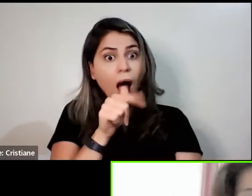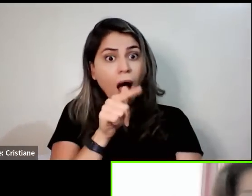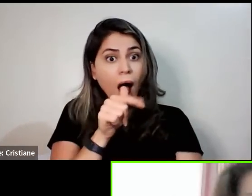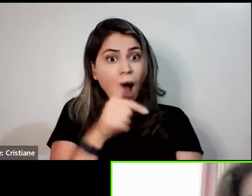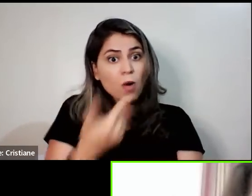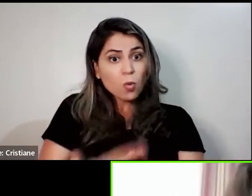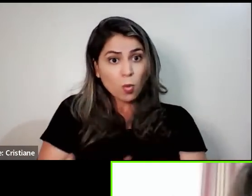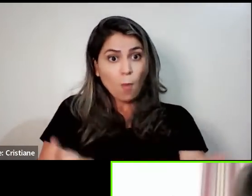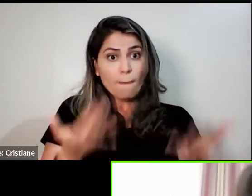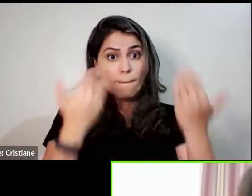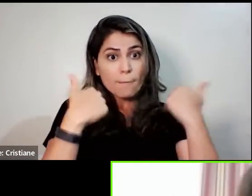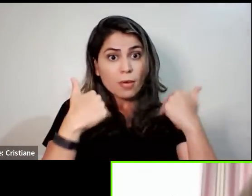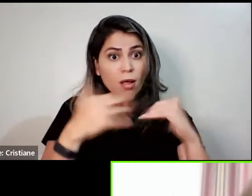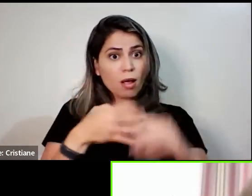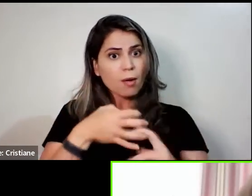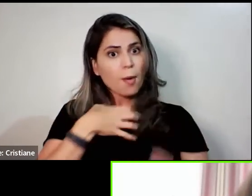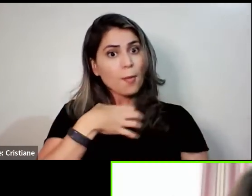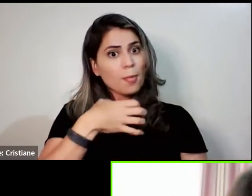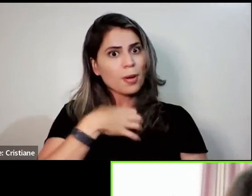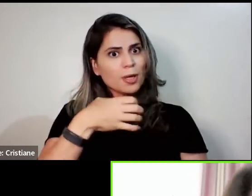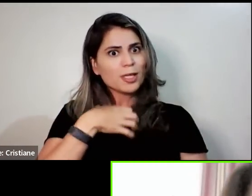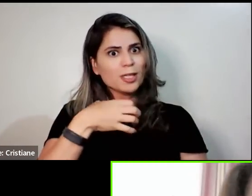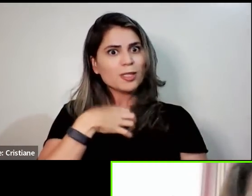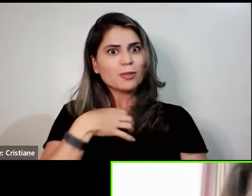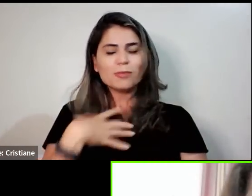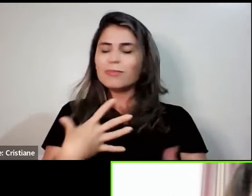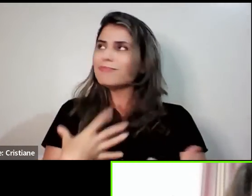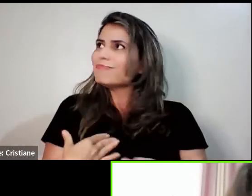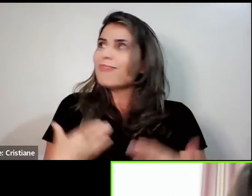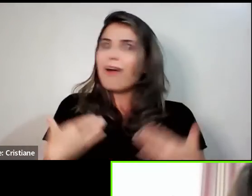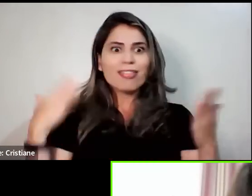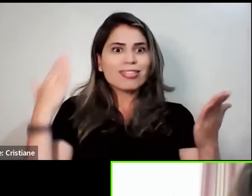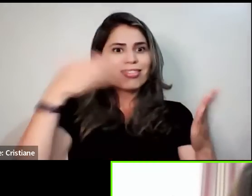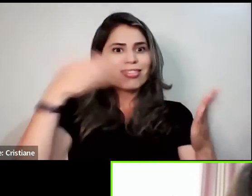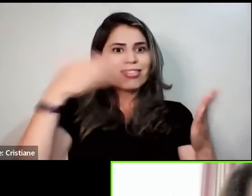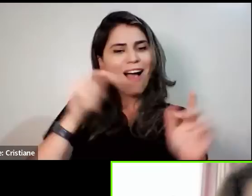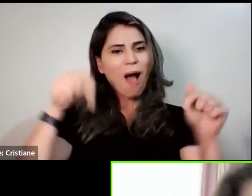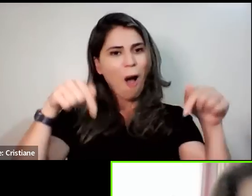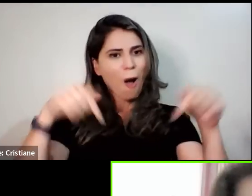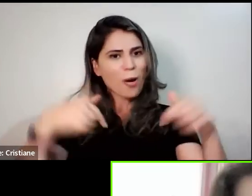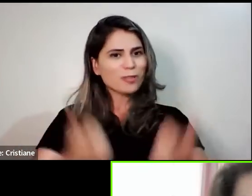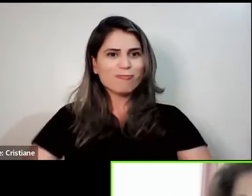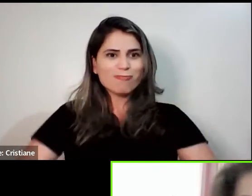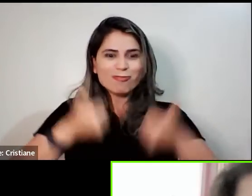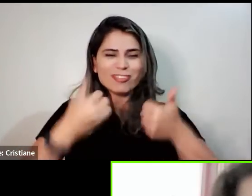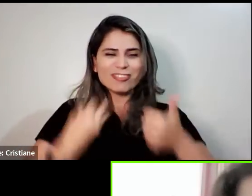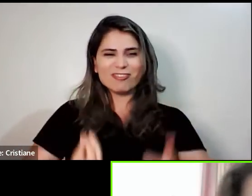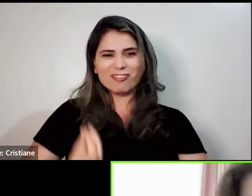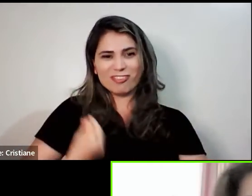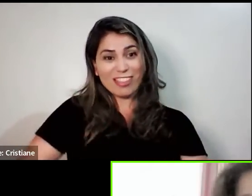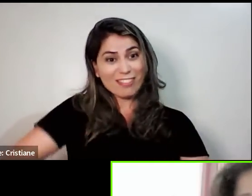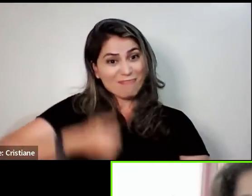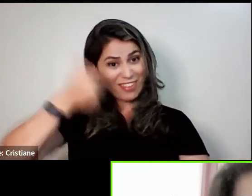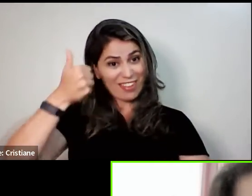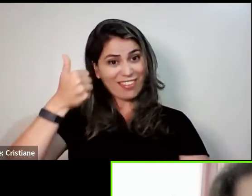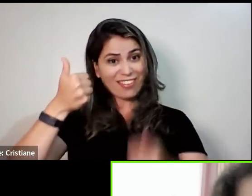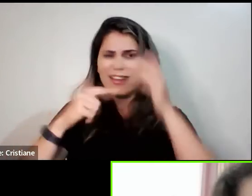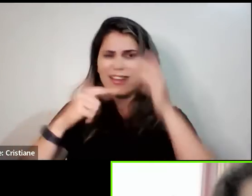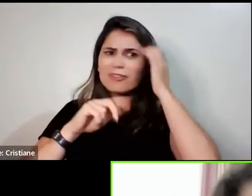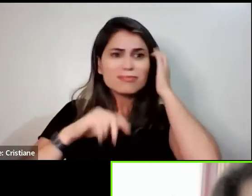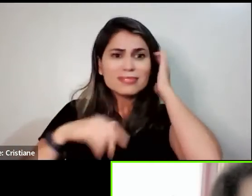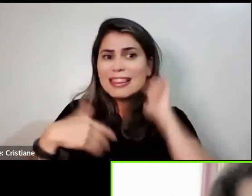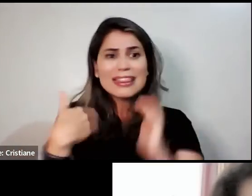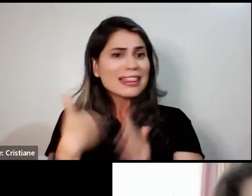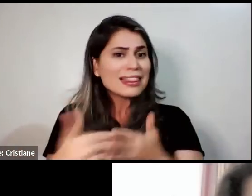tomando a água até hoje, graças a Deus. Melhorou minha qualidade de vida em muito e não voltou nenhum dos sintomas.